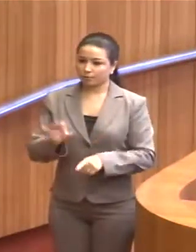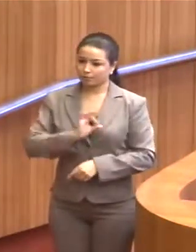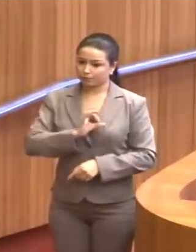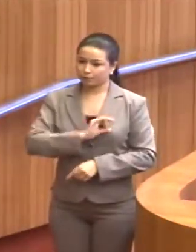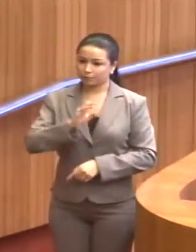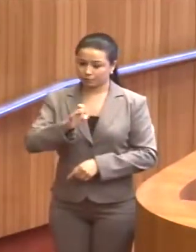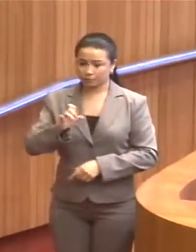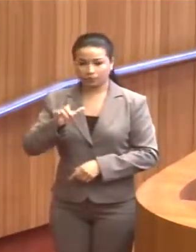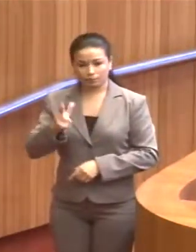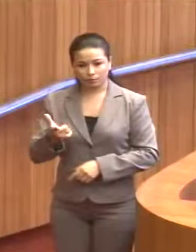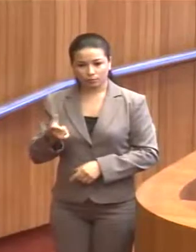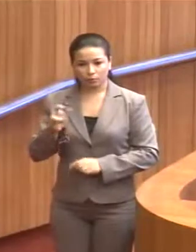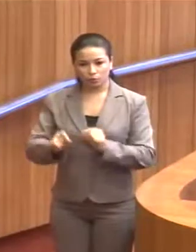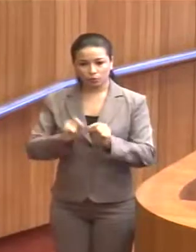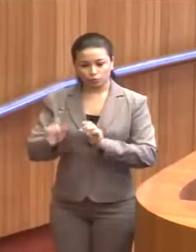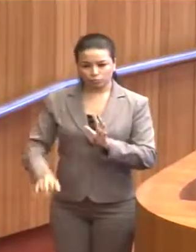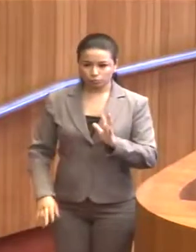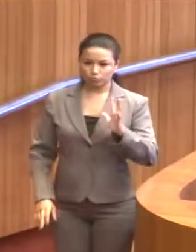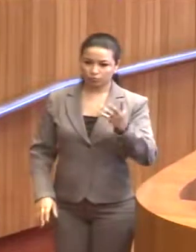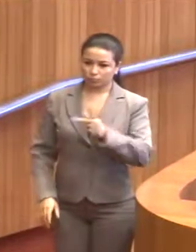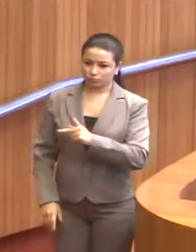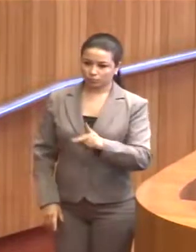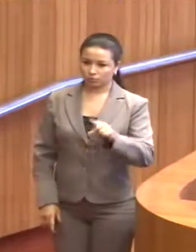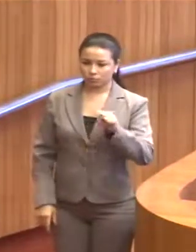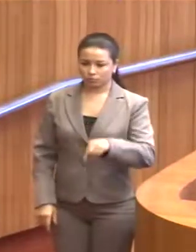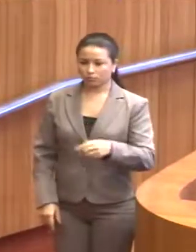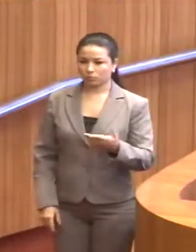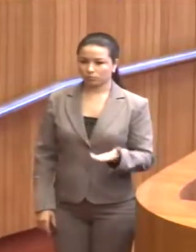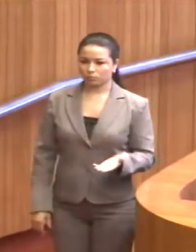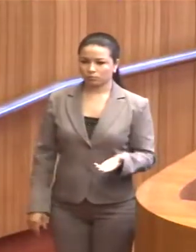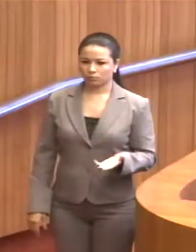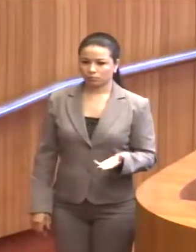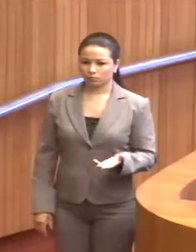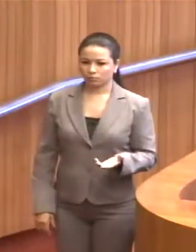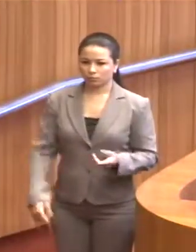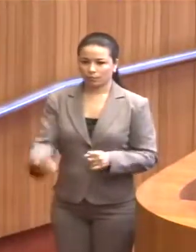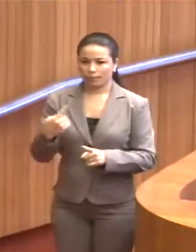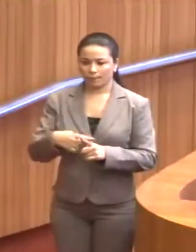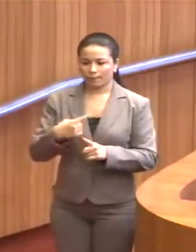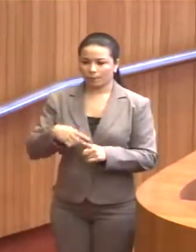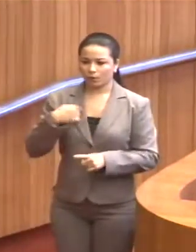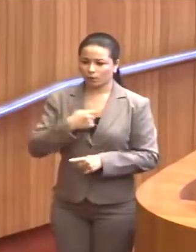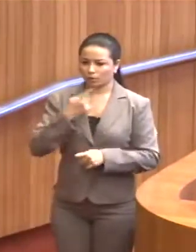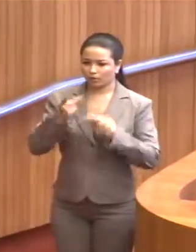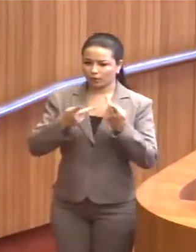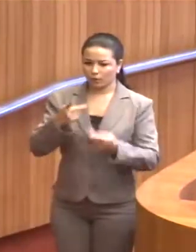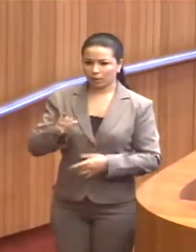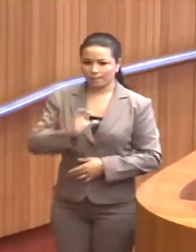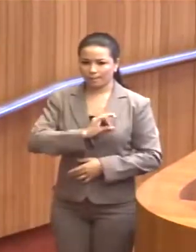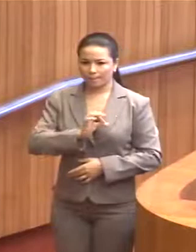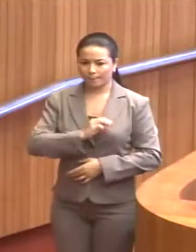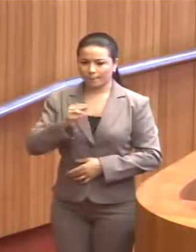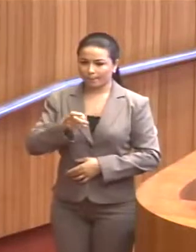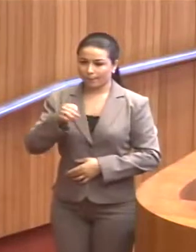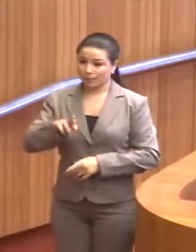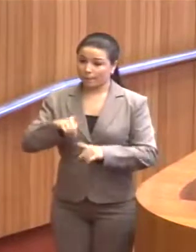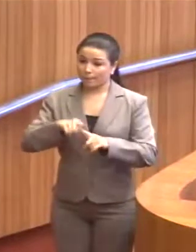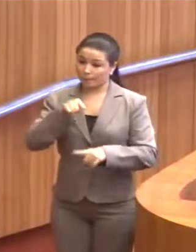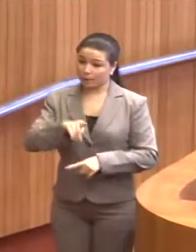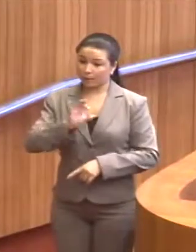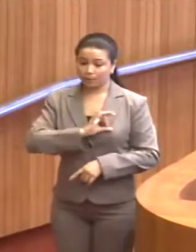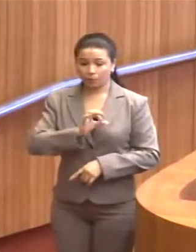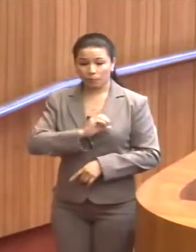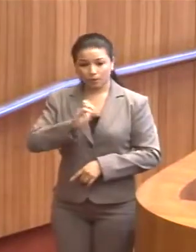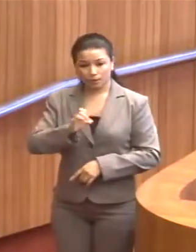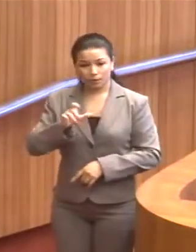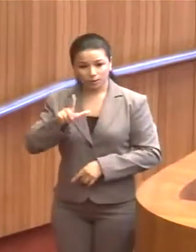civil. E o que está acontecendo, presidente, é exatamente... Porque a gente fala muito da polícia militar, mas é a polícia civil que faz